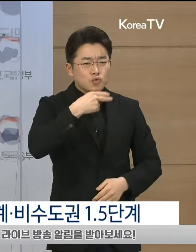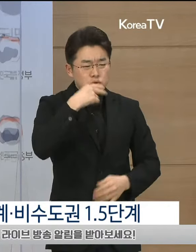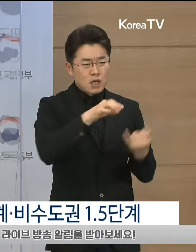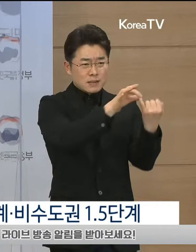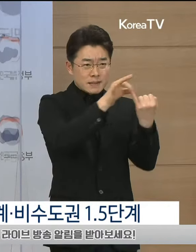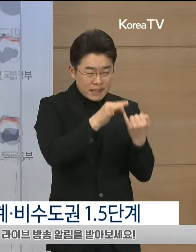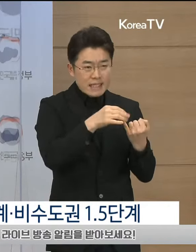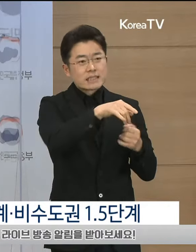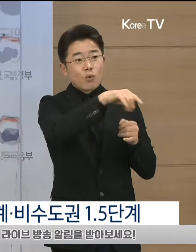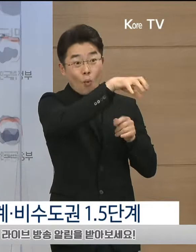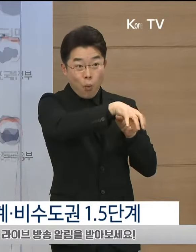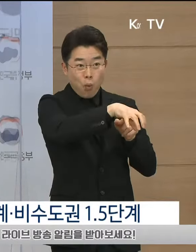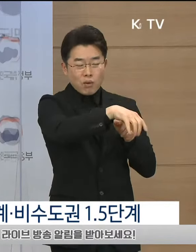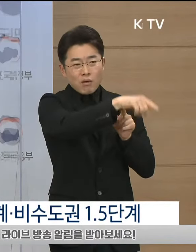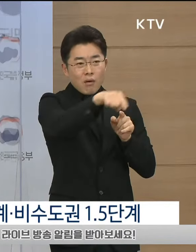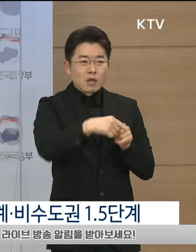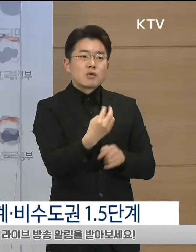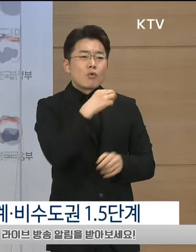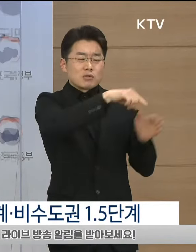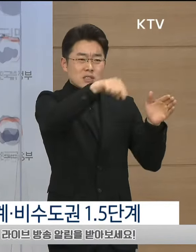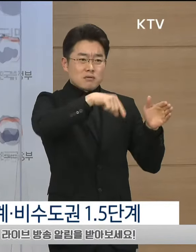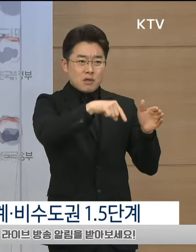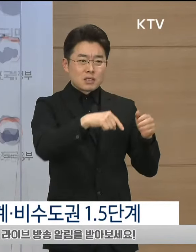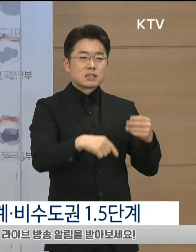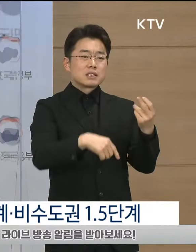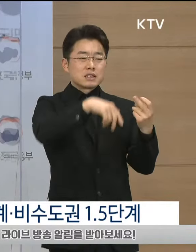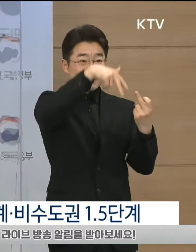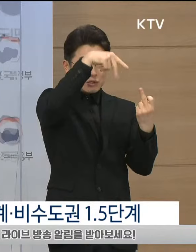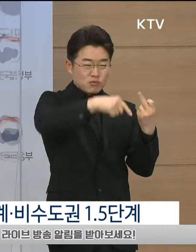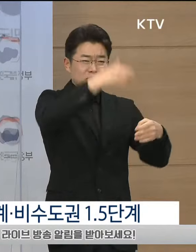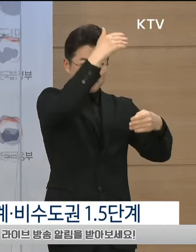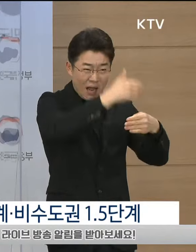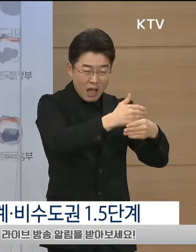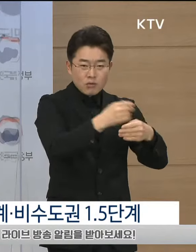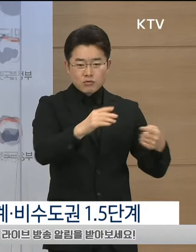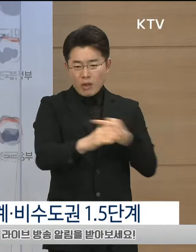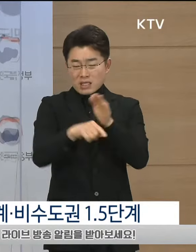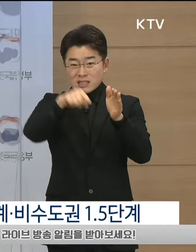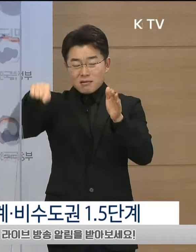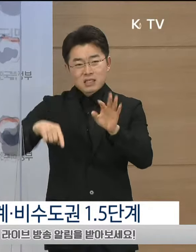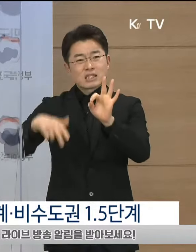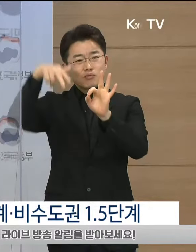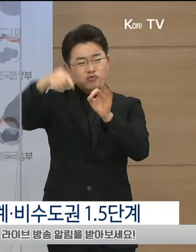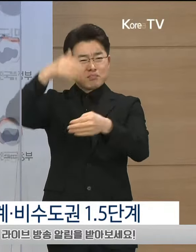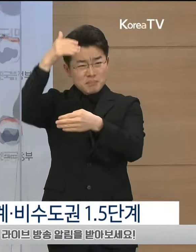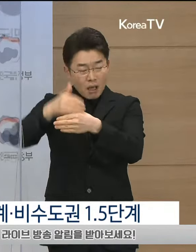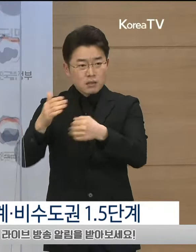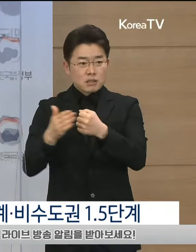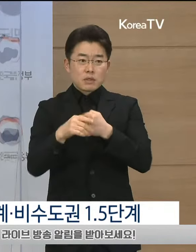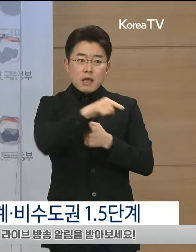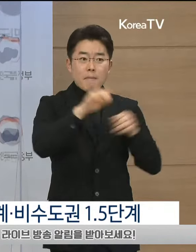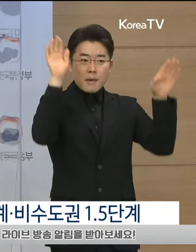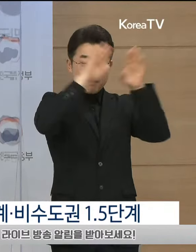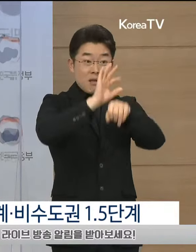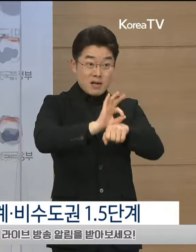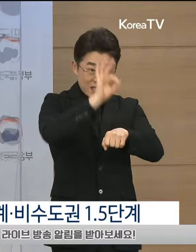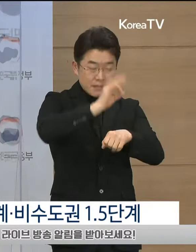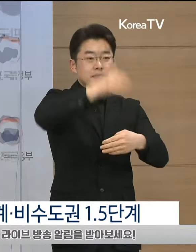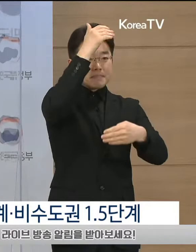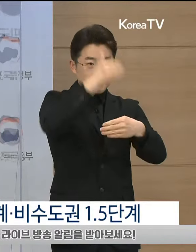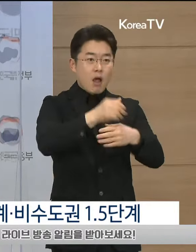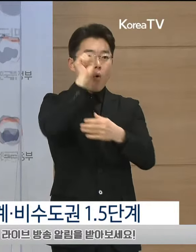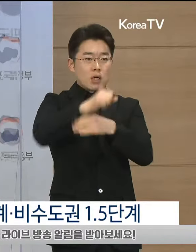비수도권은 10주간 운영을 중단한 유흥업소의 경우 22시까지만 영업을 허용하고